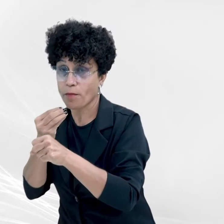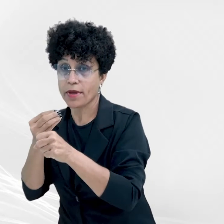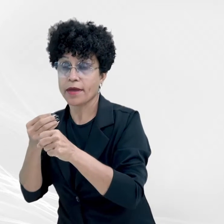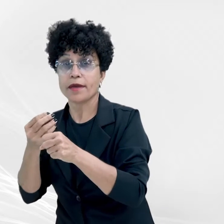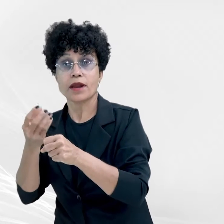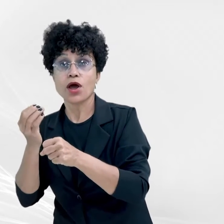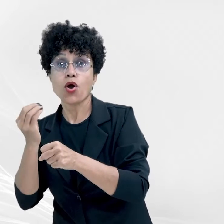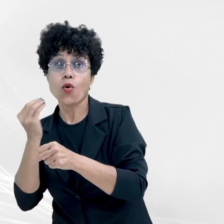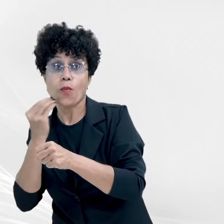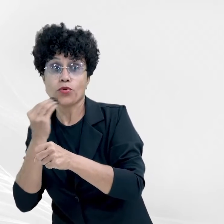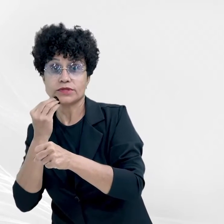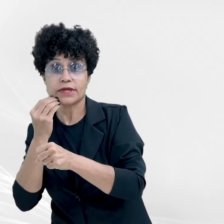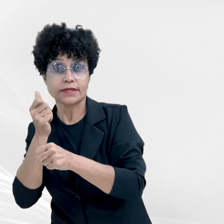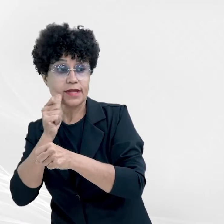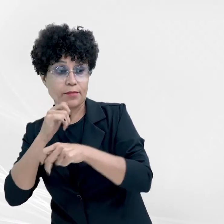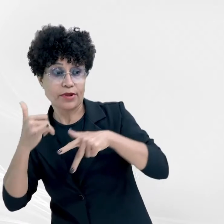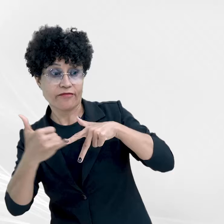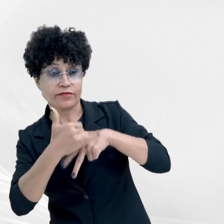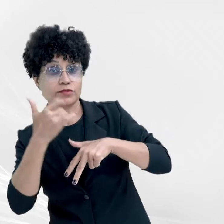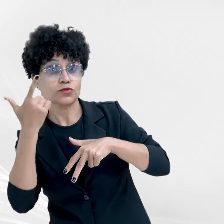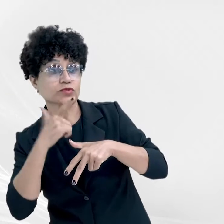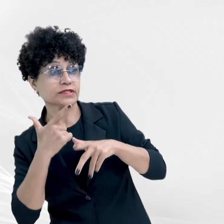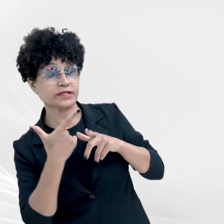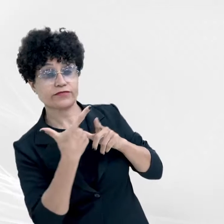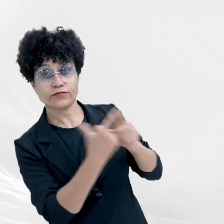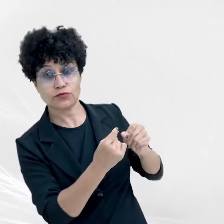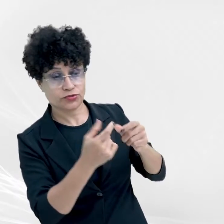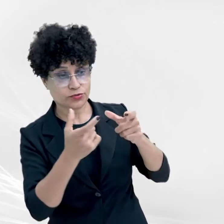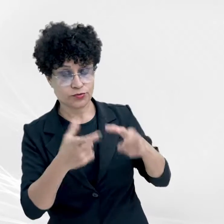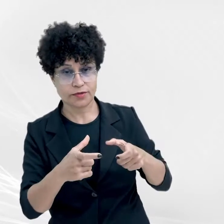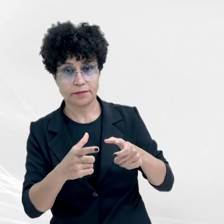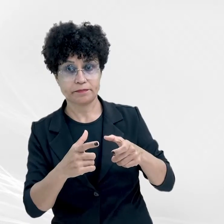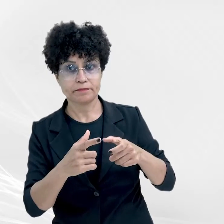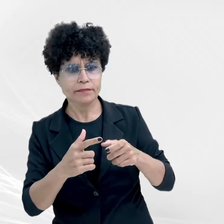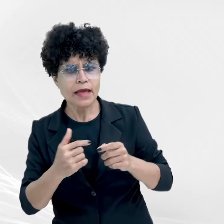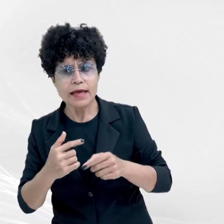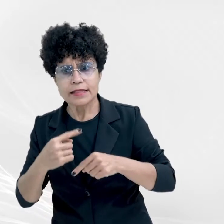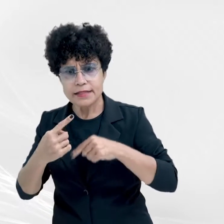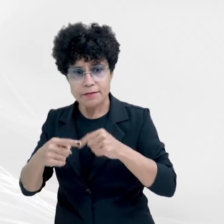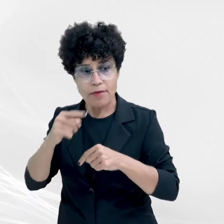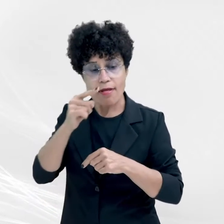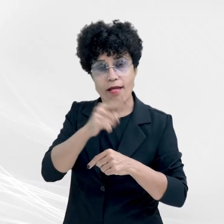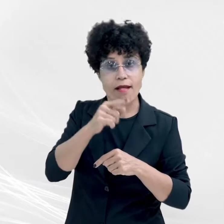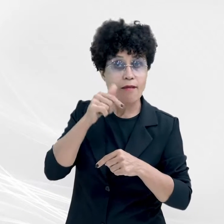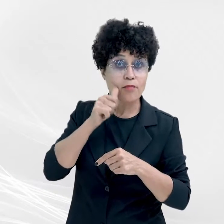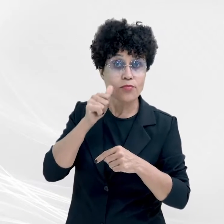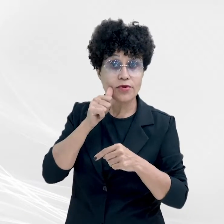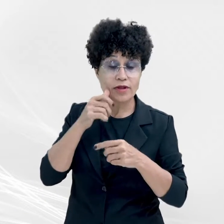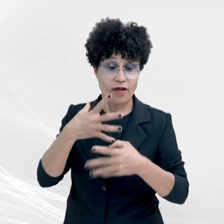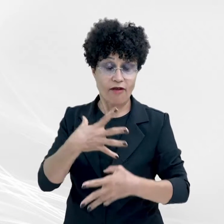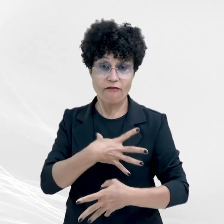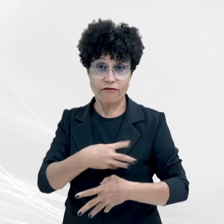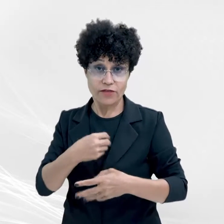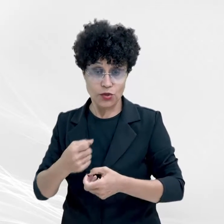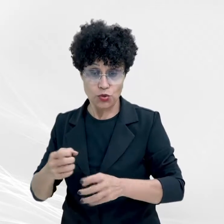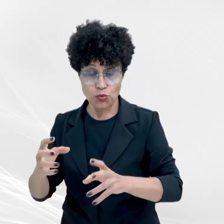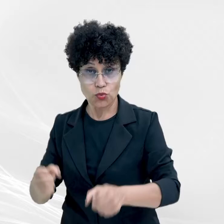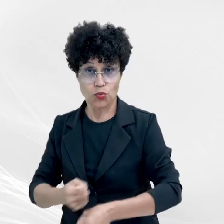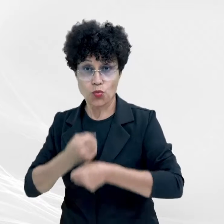que fugisse do local. Na sequência, Aline Gomes de Souza pegou o filho no colo e saiu em